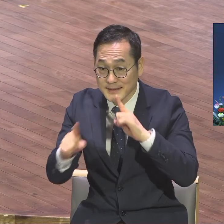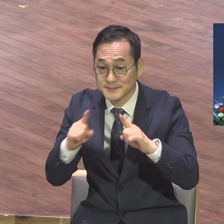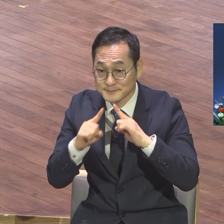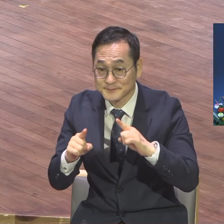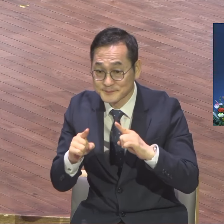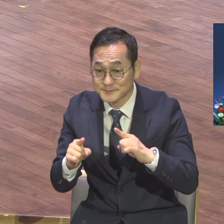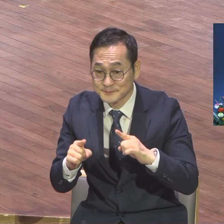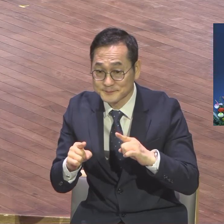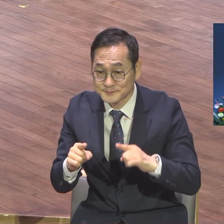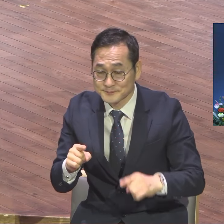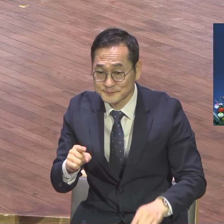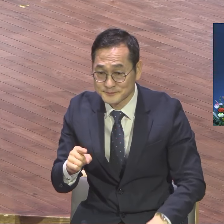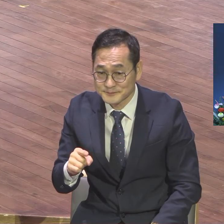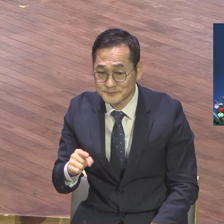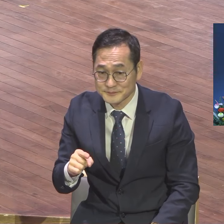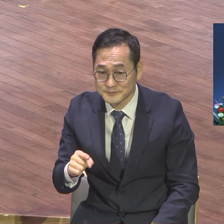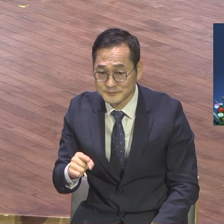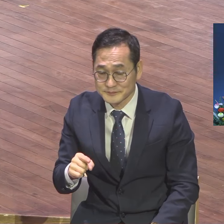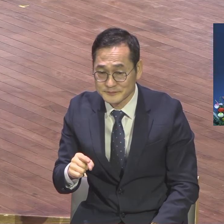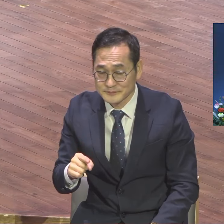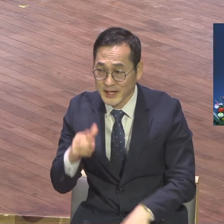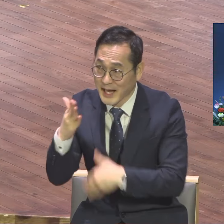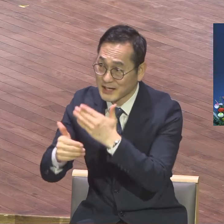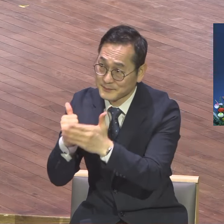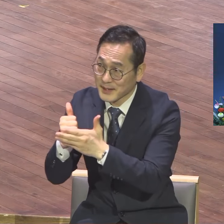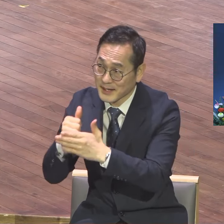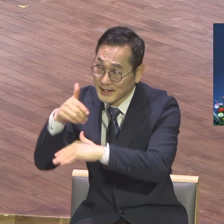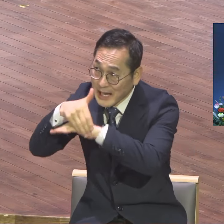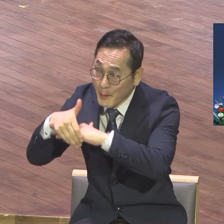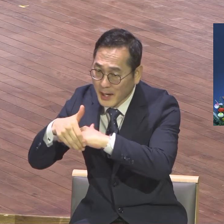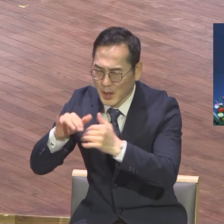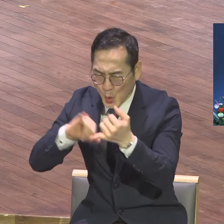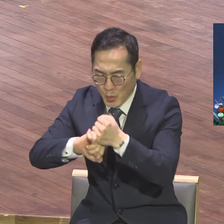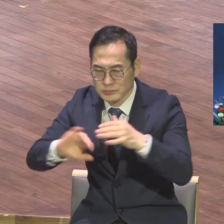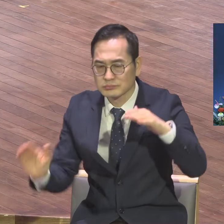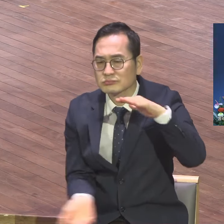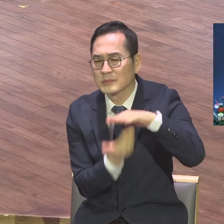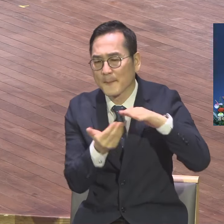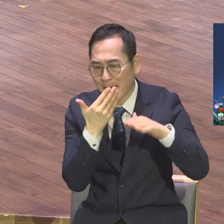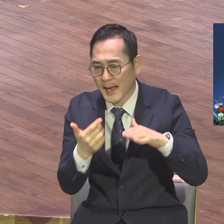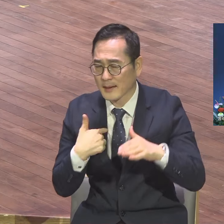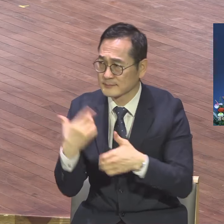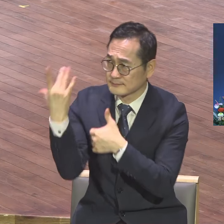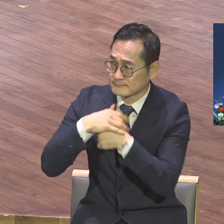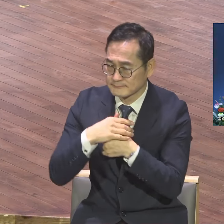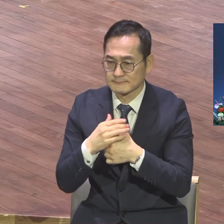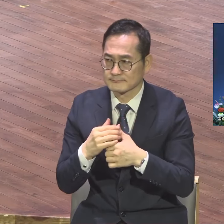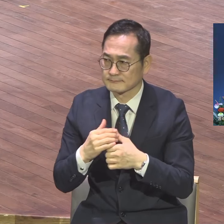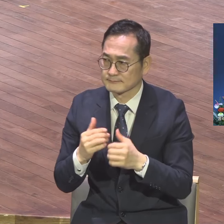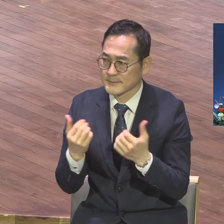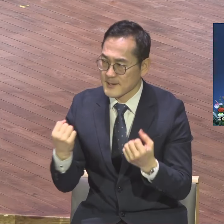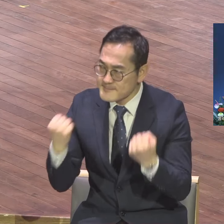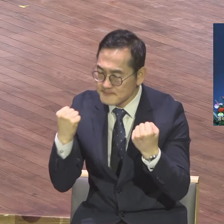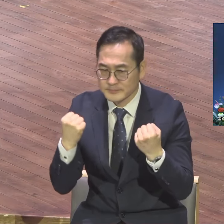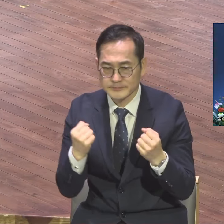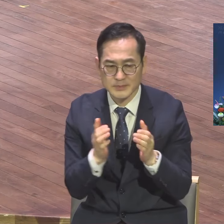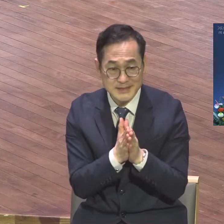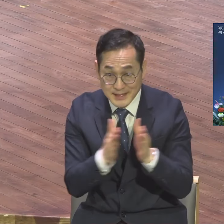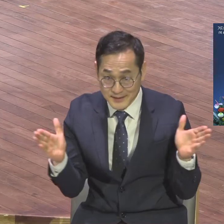반드시 성취되기 때문에 우리는 힘차게 출발을 했습니다. 우리가 넓혀야 될 장막틀은